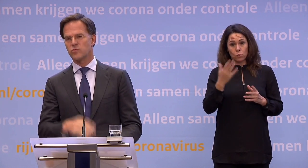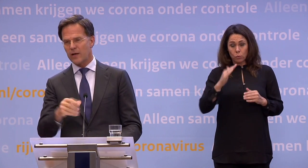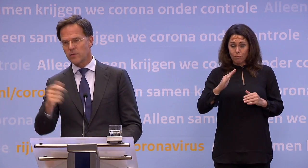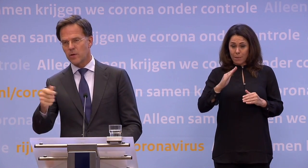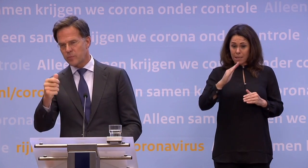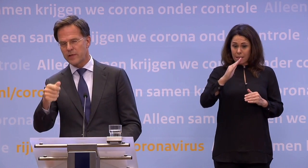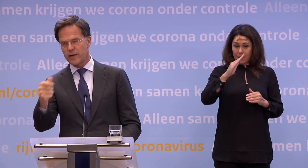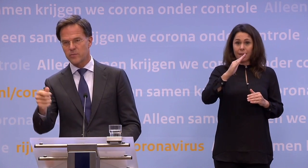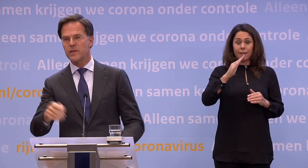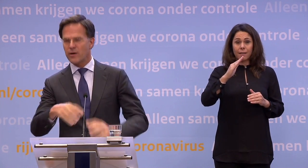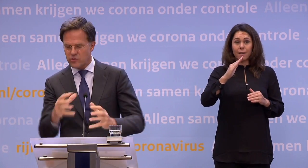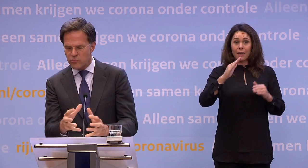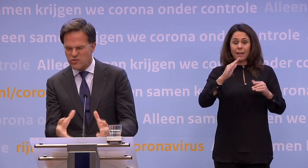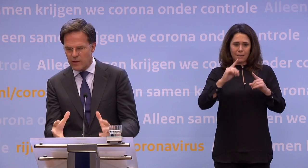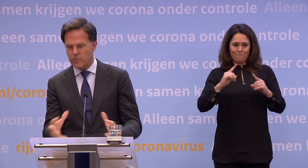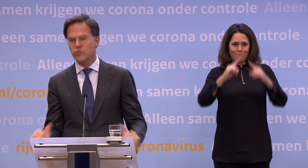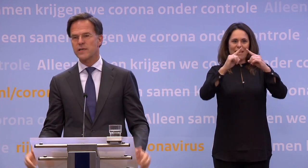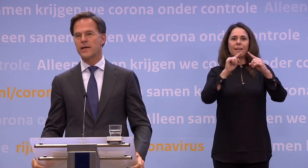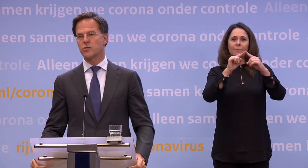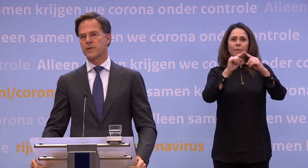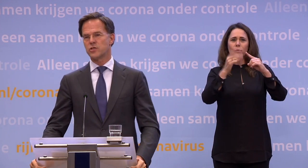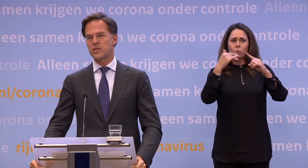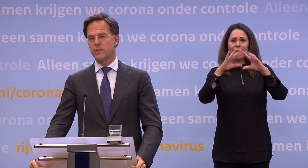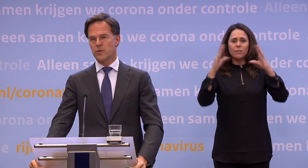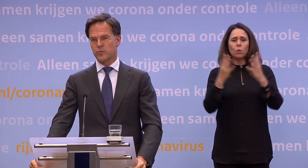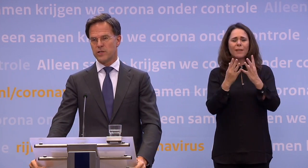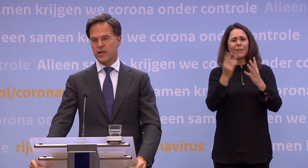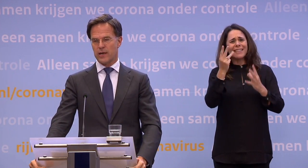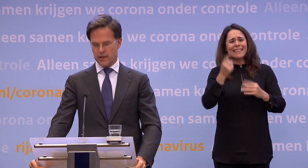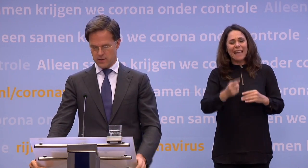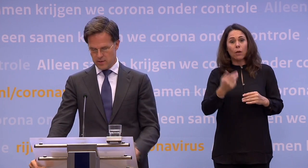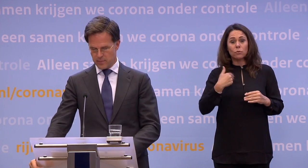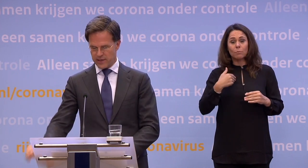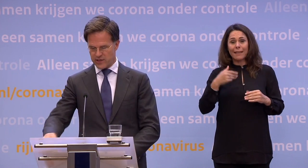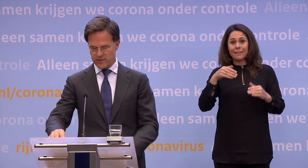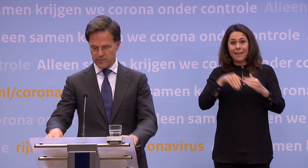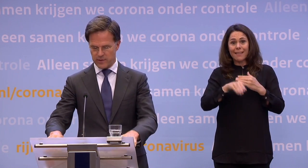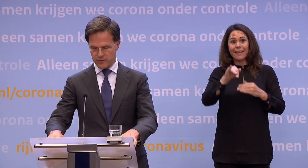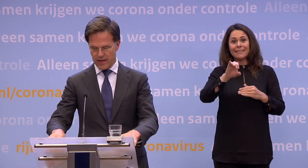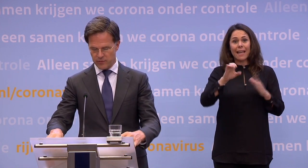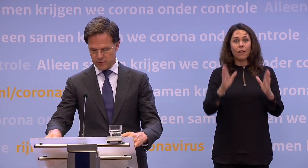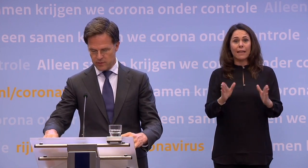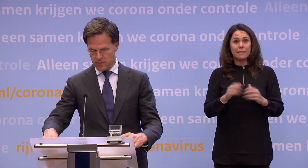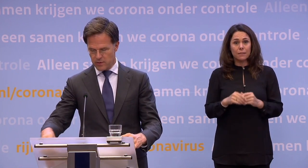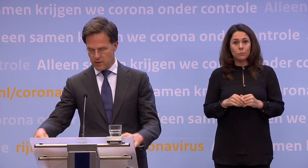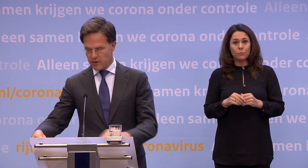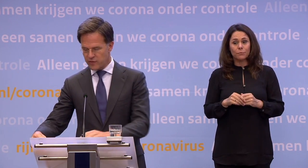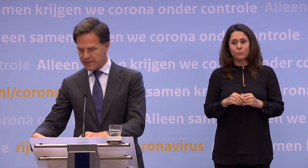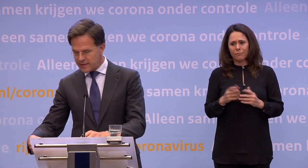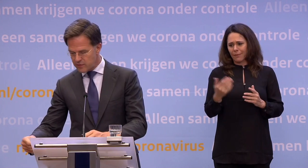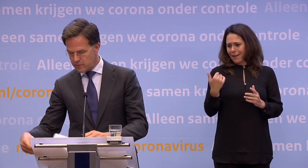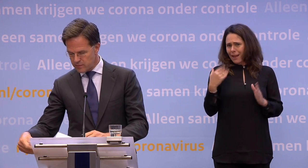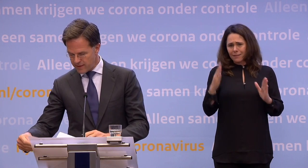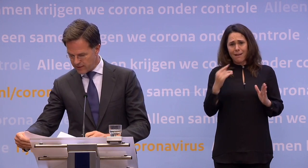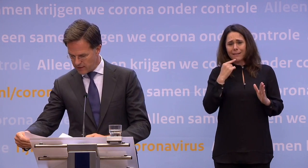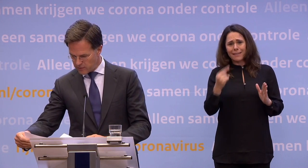in totaal... ...nou, op de piek waren het er minder... ...maar in totaal hebben er zo'n 3.000 mensen iets minder op de IC gelegen. Maar ik zei het net in mijn verhaaltje... ...als